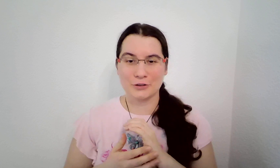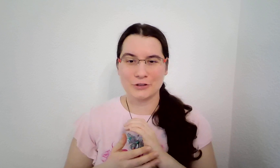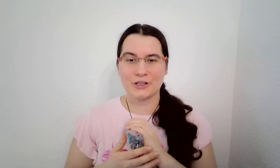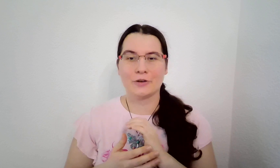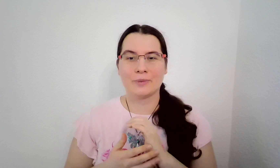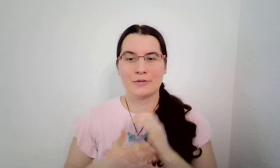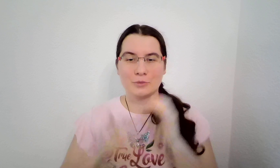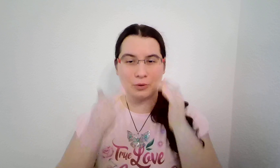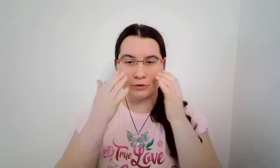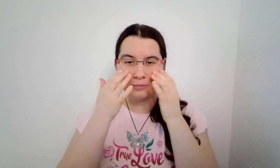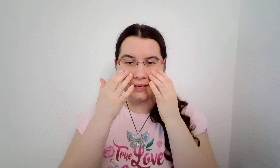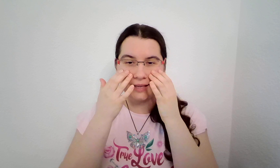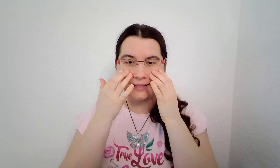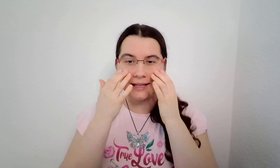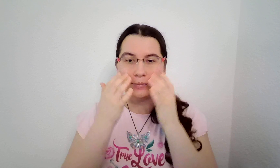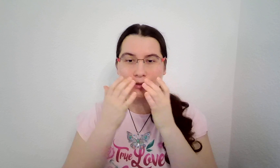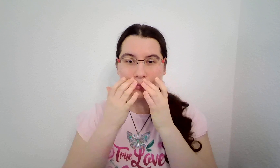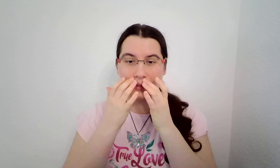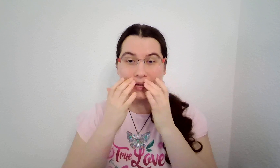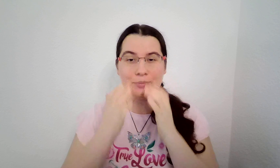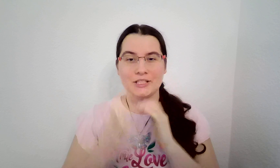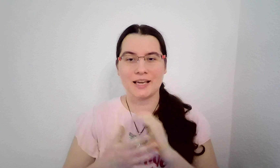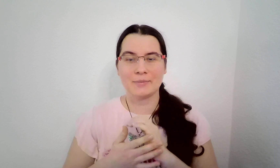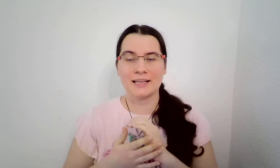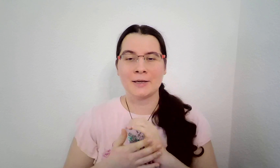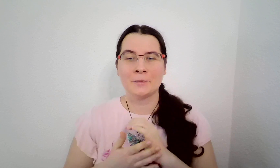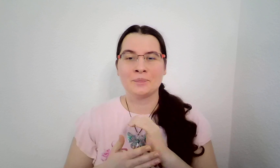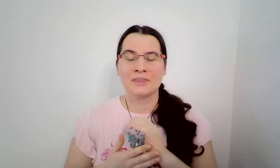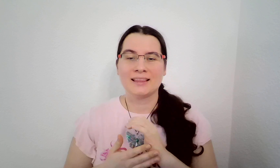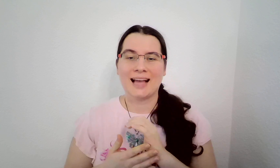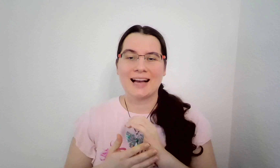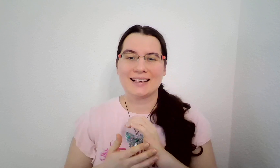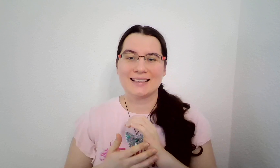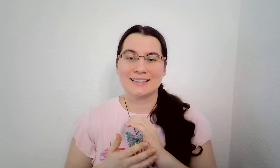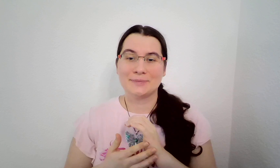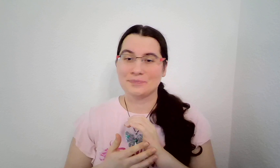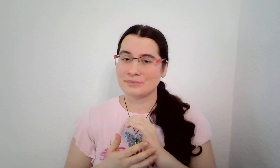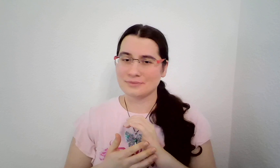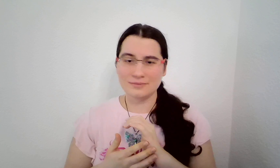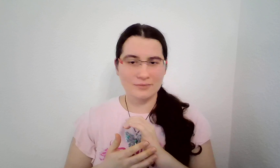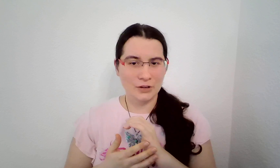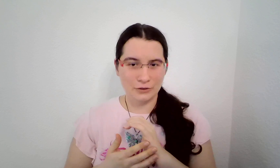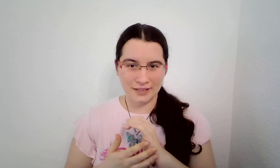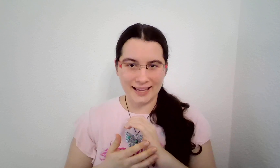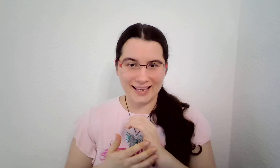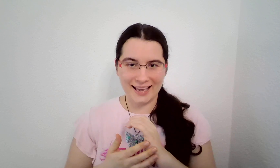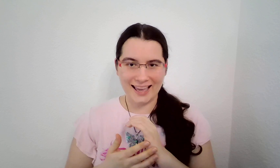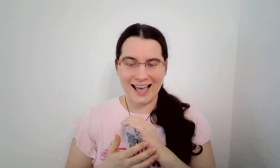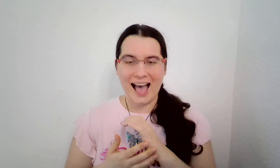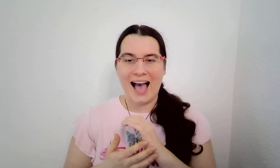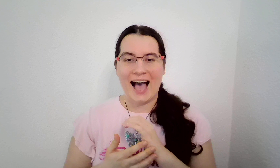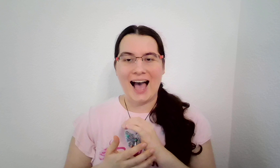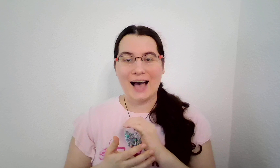do koše, opravdu pokud by i některý bod byl nepříjemný, tak ho vynechej a